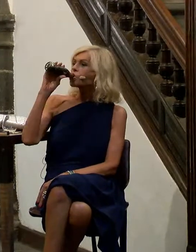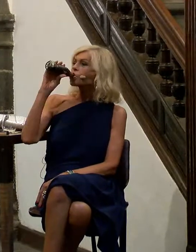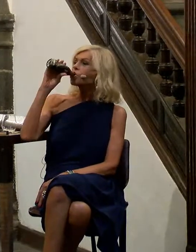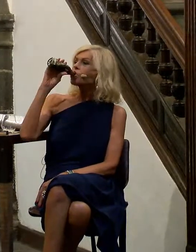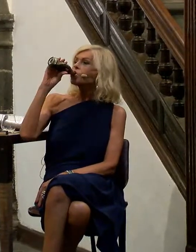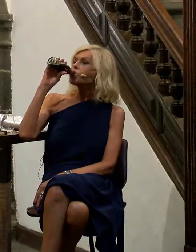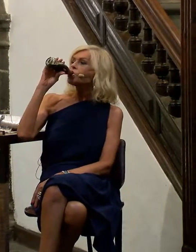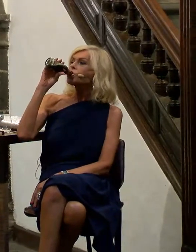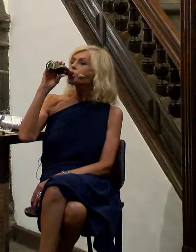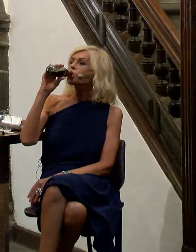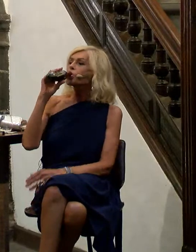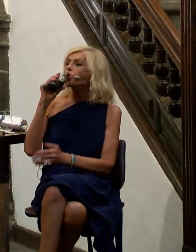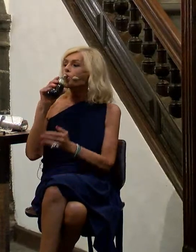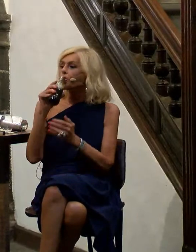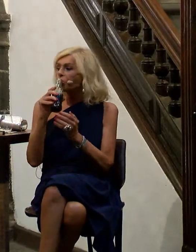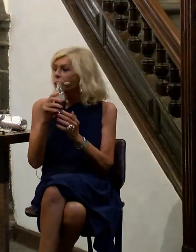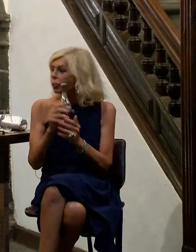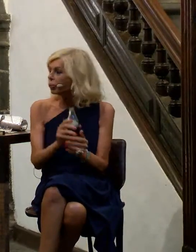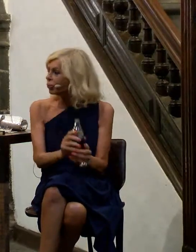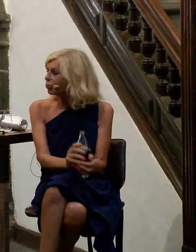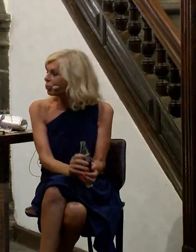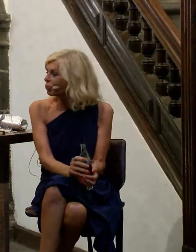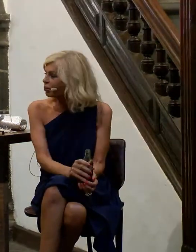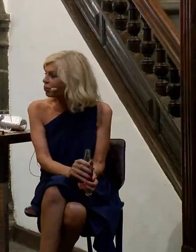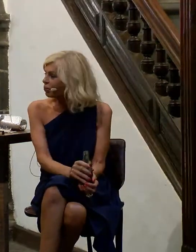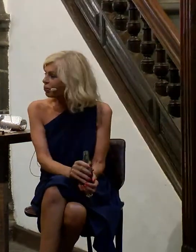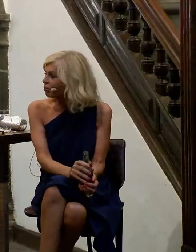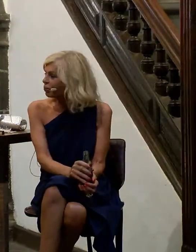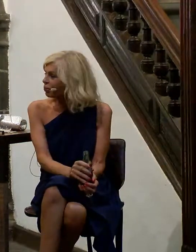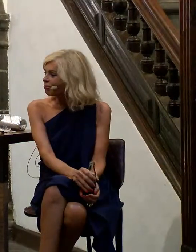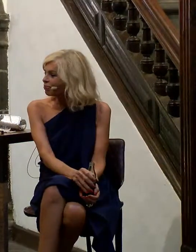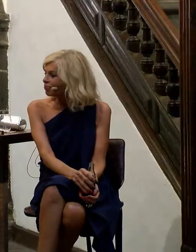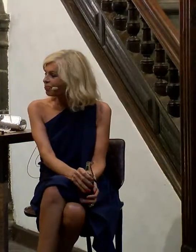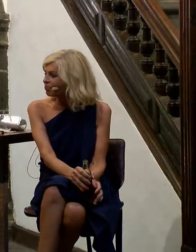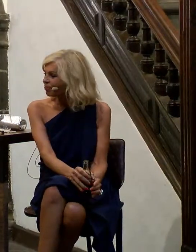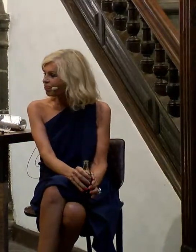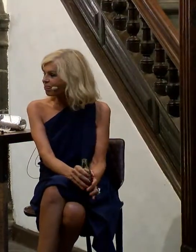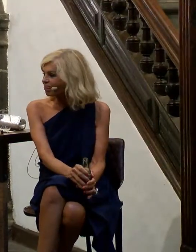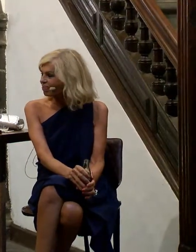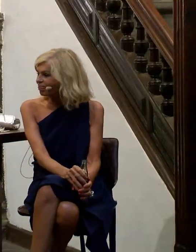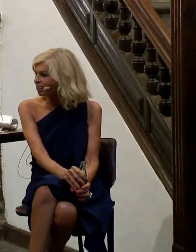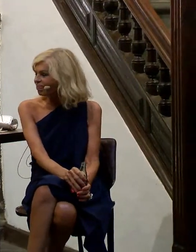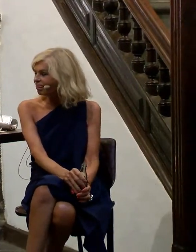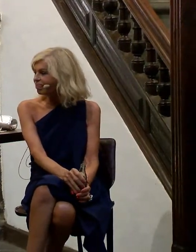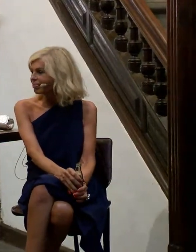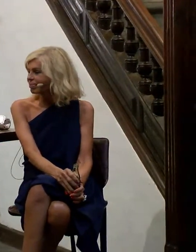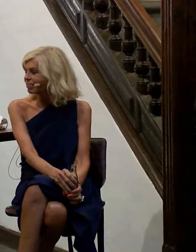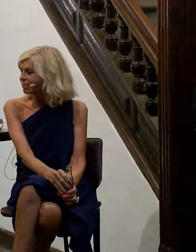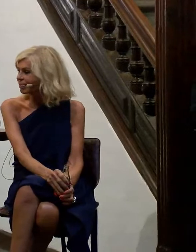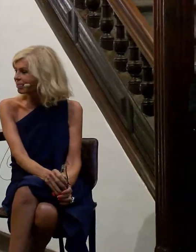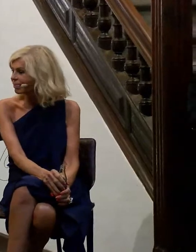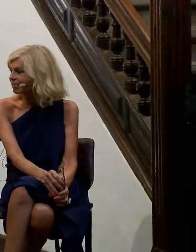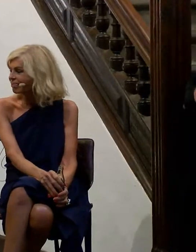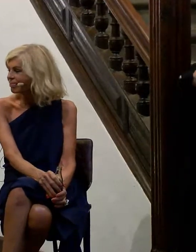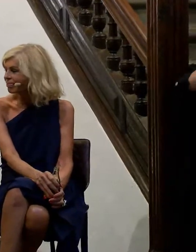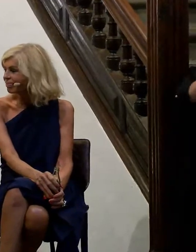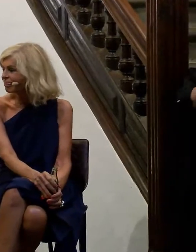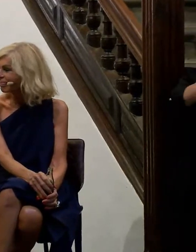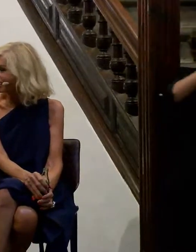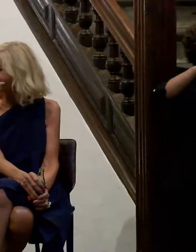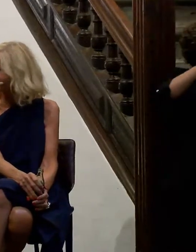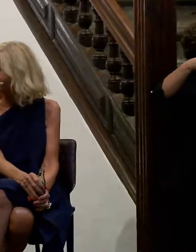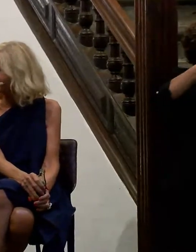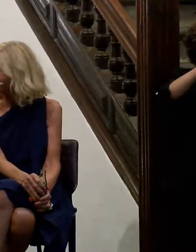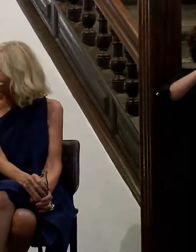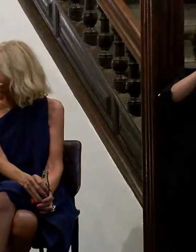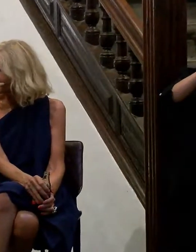pero hemos hecho bastante buenas tardes a todos a todas muchísimas gracias por haberse acercado a esta casa que a ver esta tarde